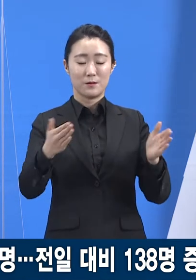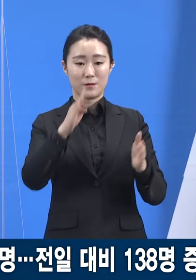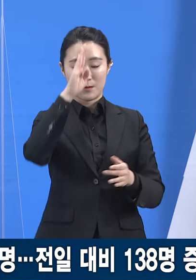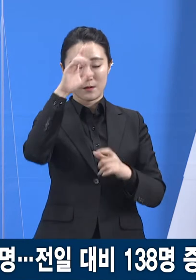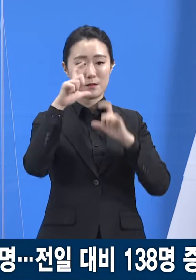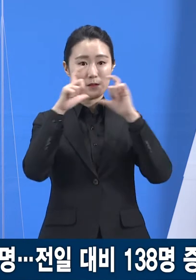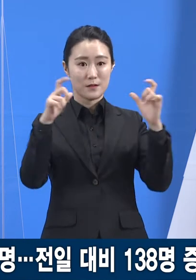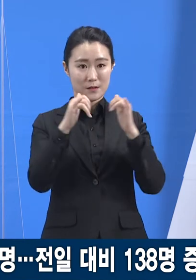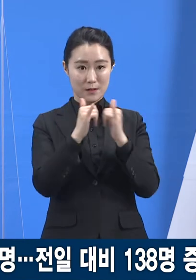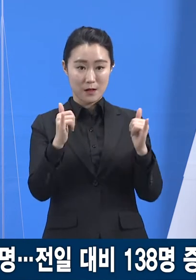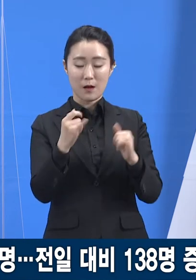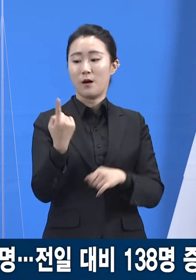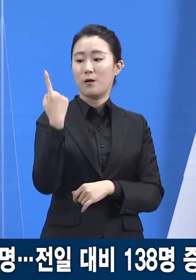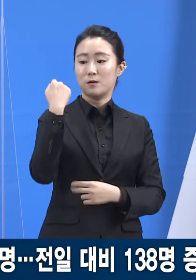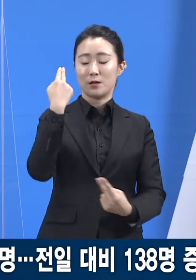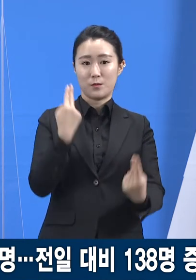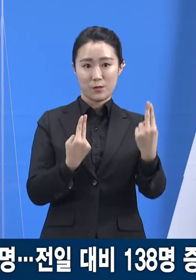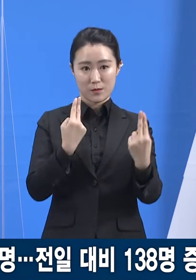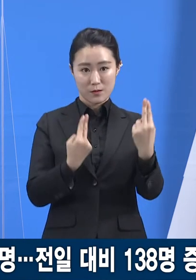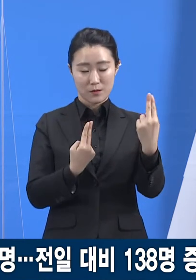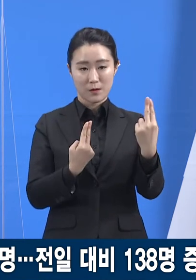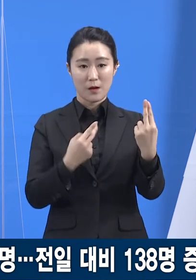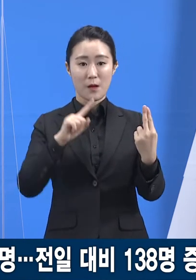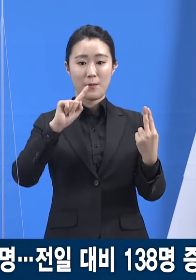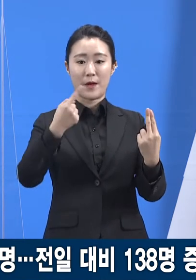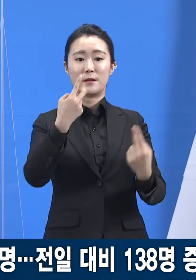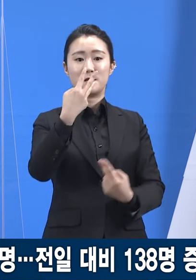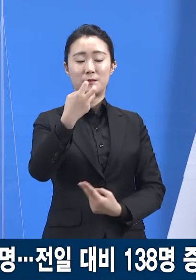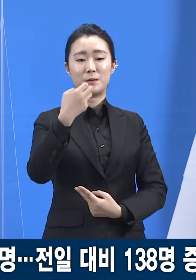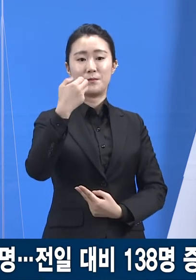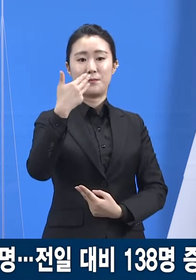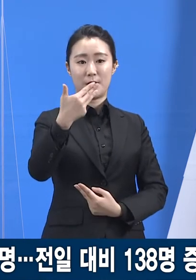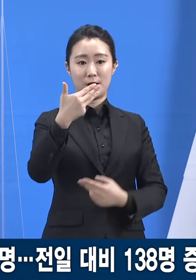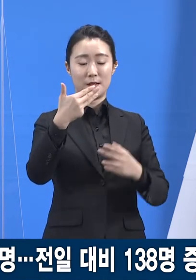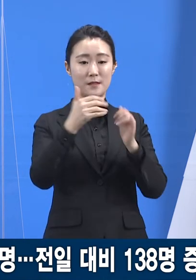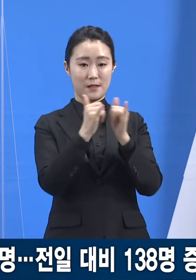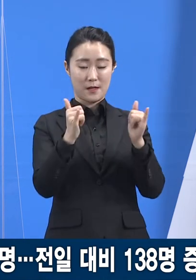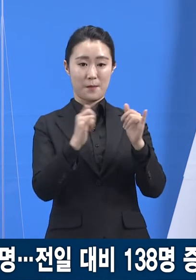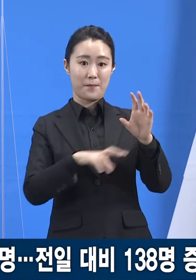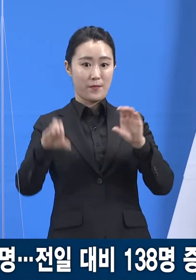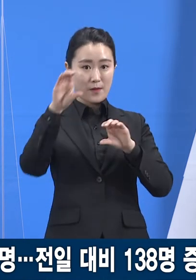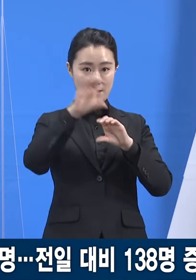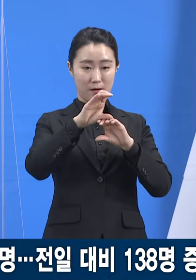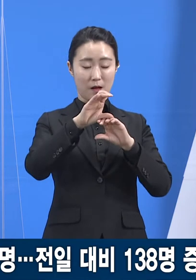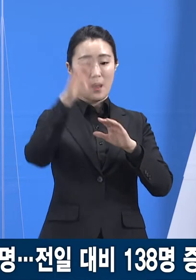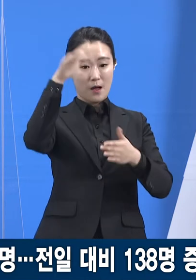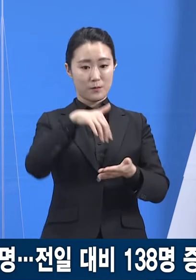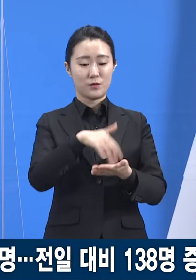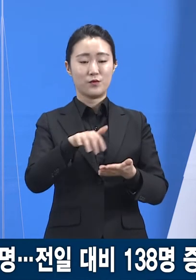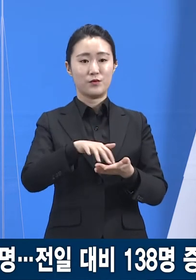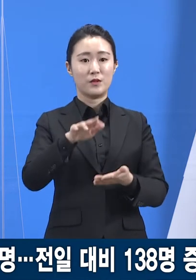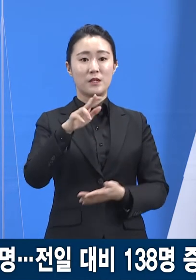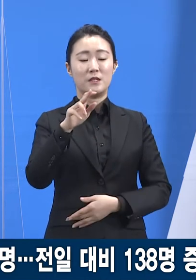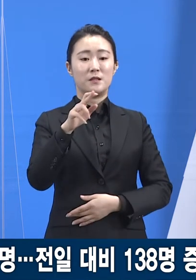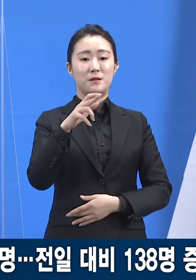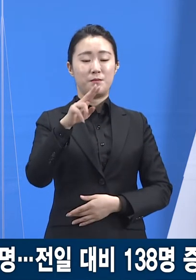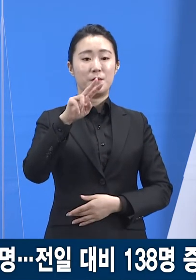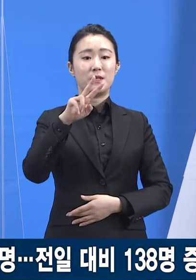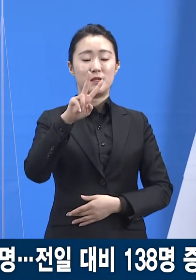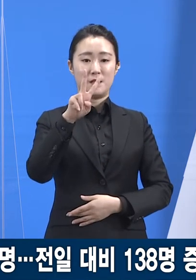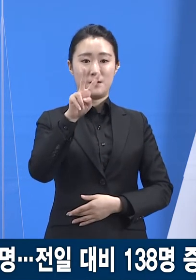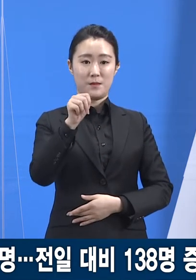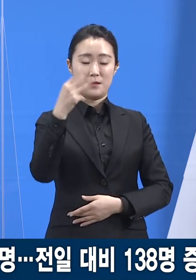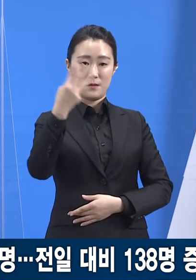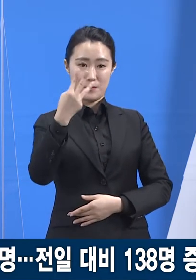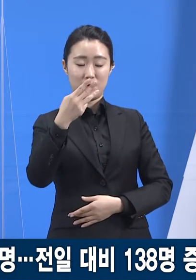0시 대비 138명이 증가한 총 23,102명입니다. 도내 21개의 시군에서